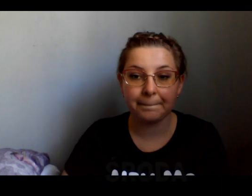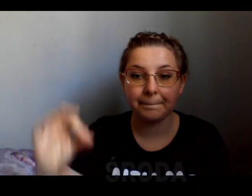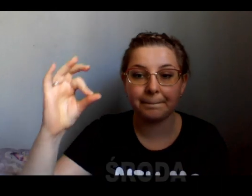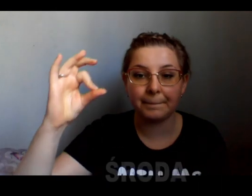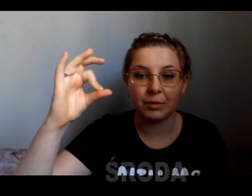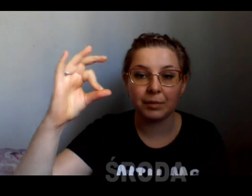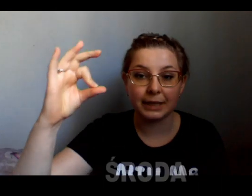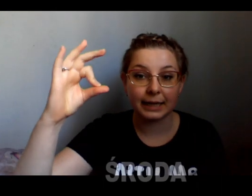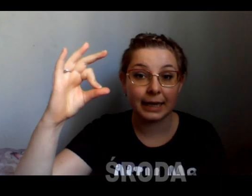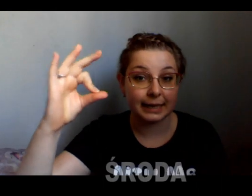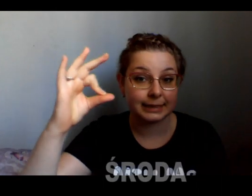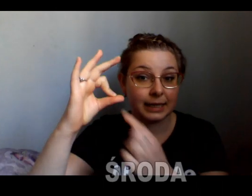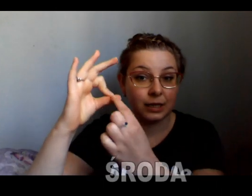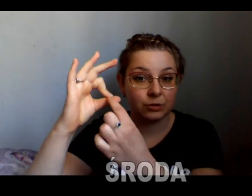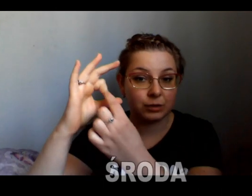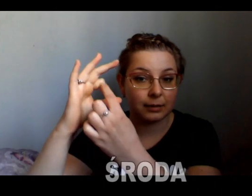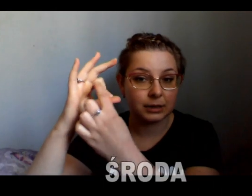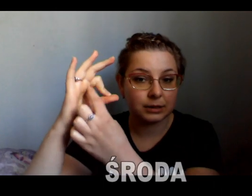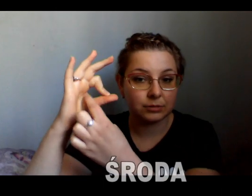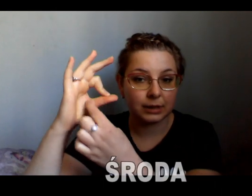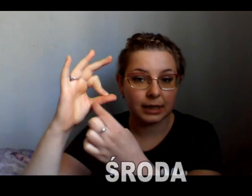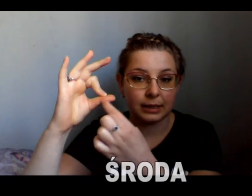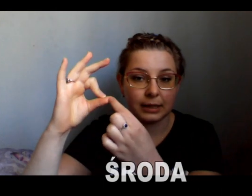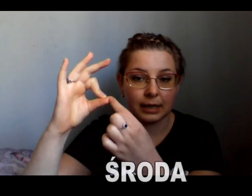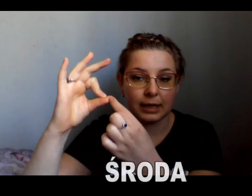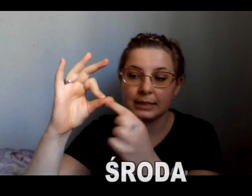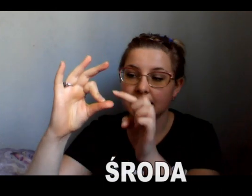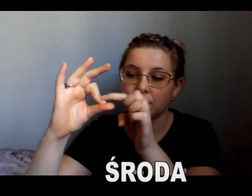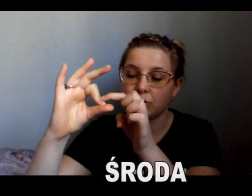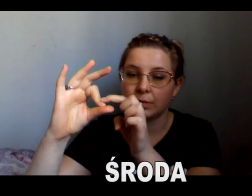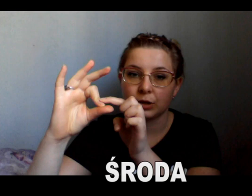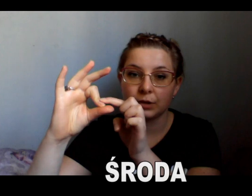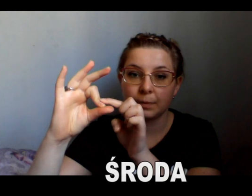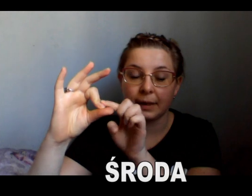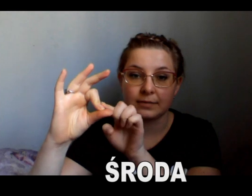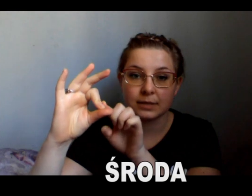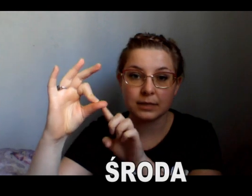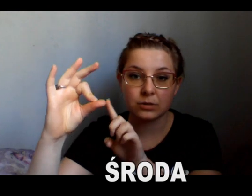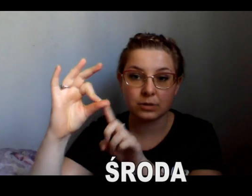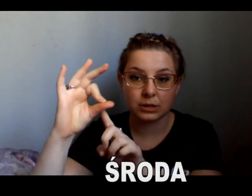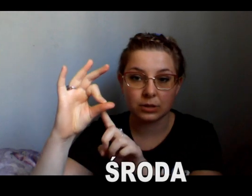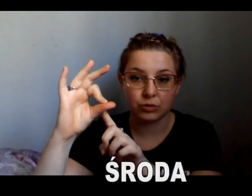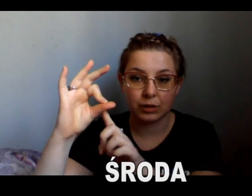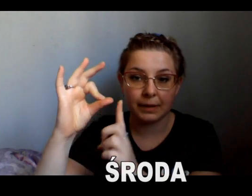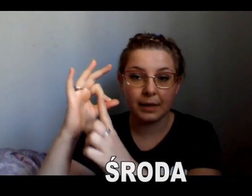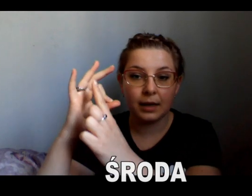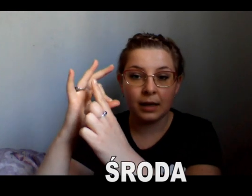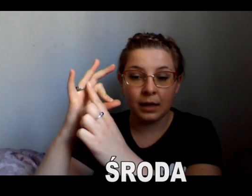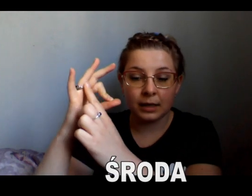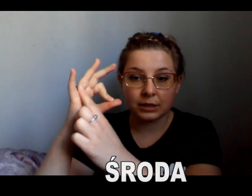Robimy literkę S. Tutaj nam się rysuje taka literka S. Jak złączymy palec wskazujący z kciukiem, reszta